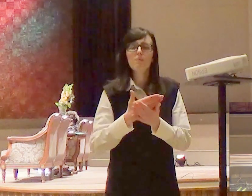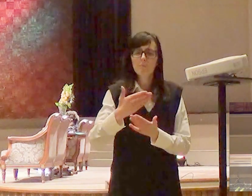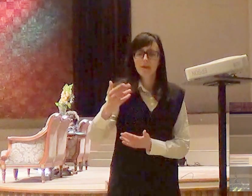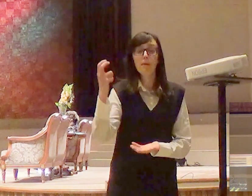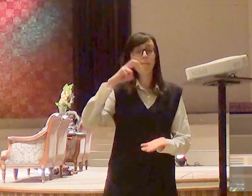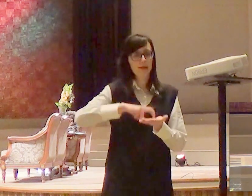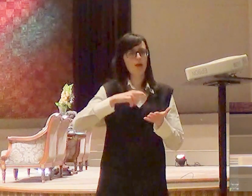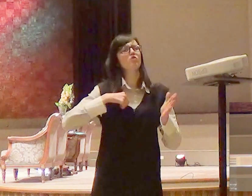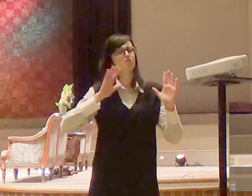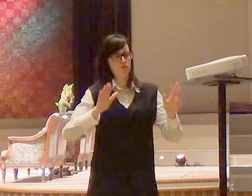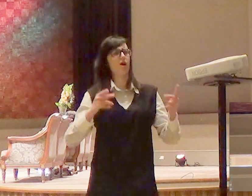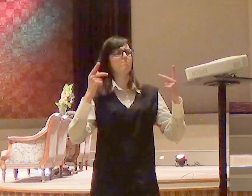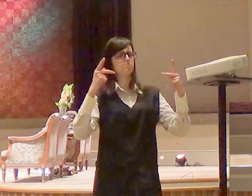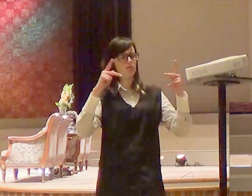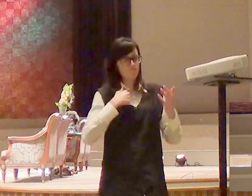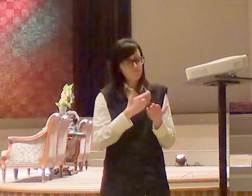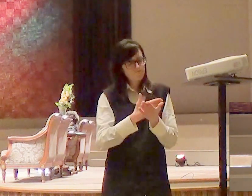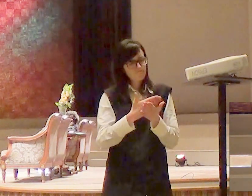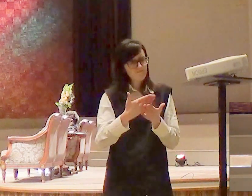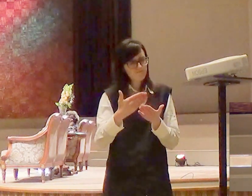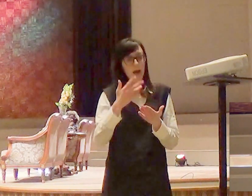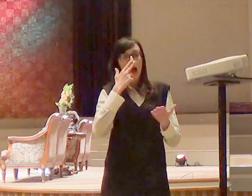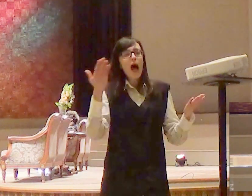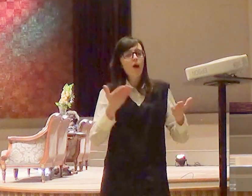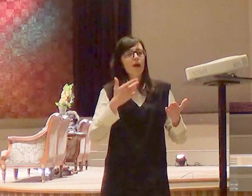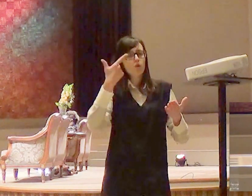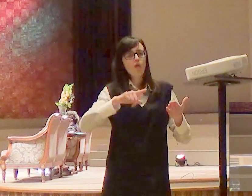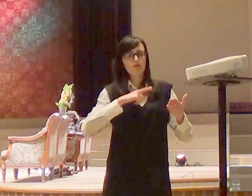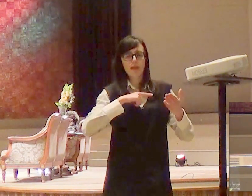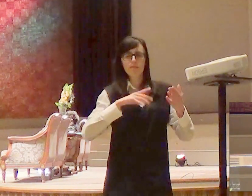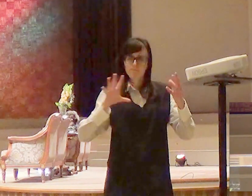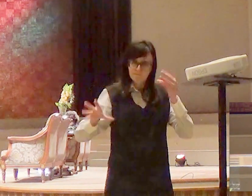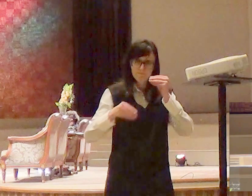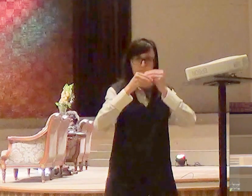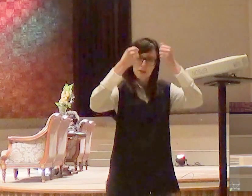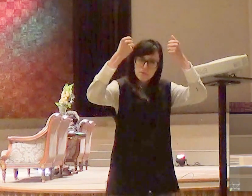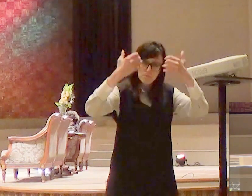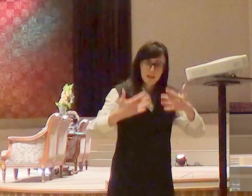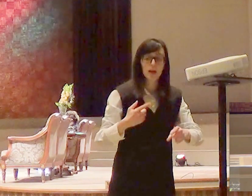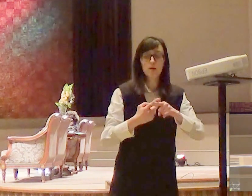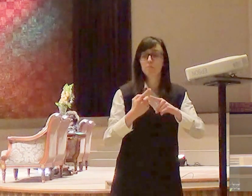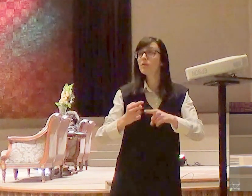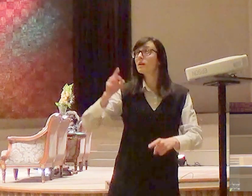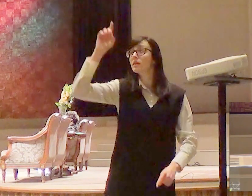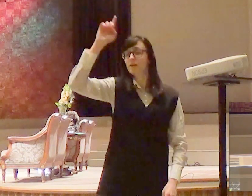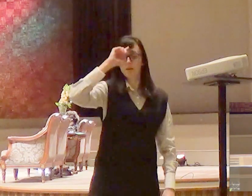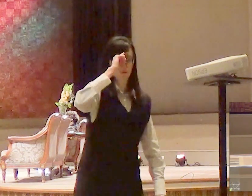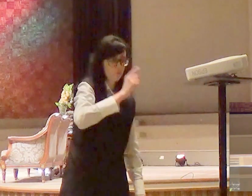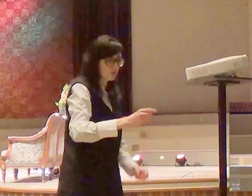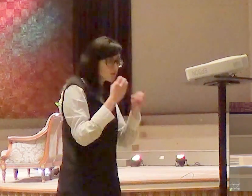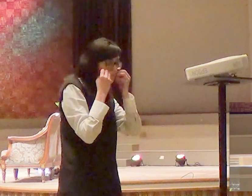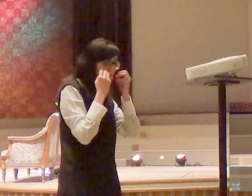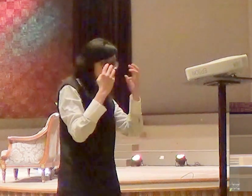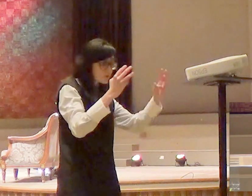manhã, contando a história, de que Deus havia dado uma ordem para Moisés, a ordem era de